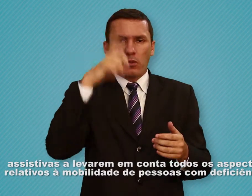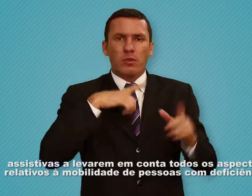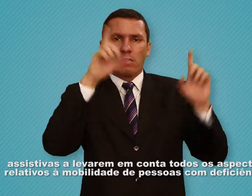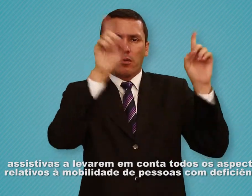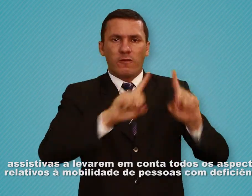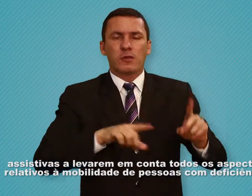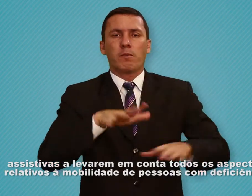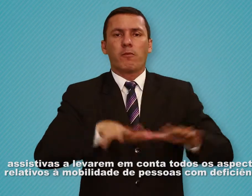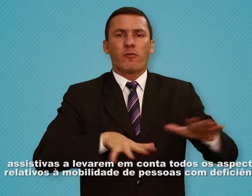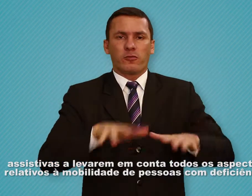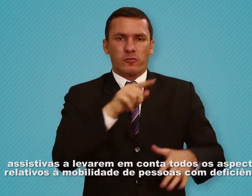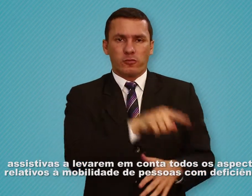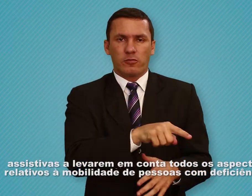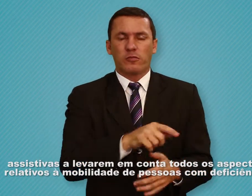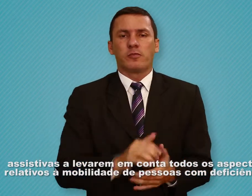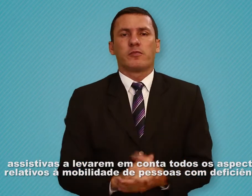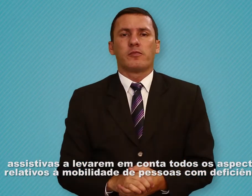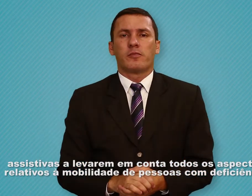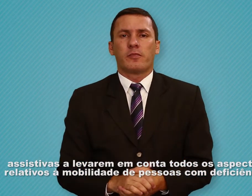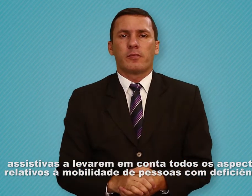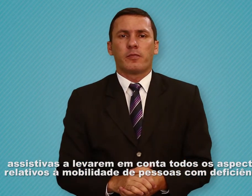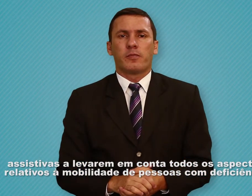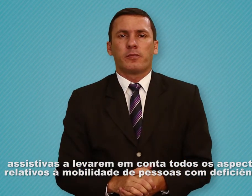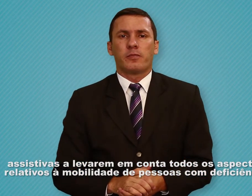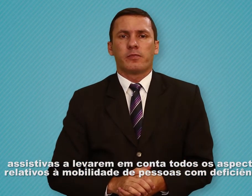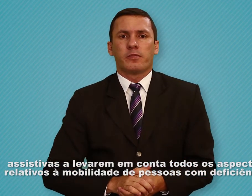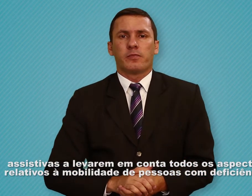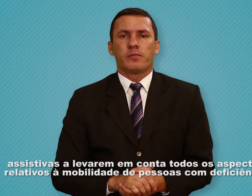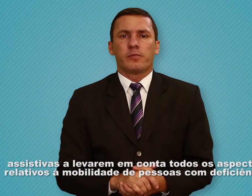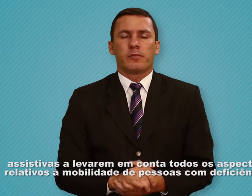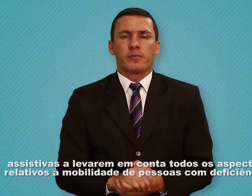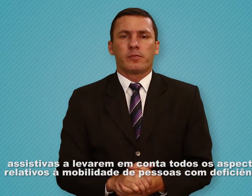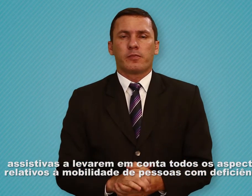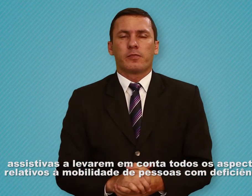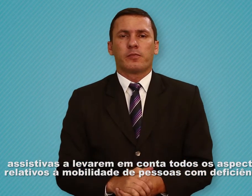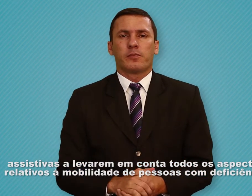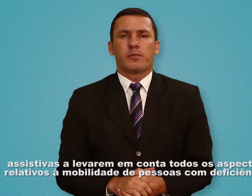conta todos os aspectos relativos à mobilidade de pessoas com deficiência. Incentivando. Tchau.